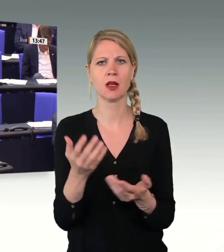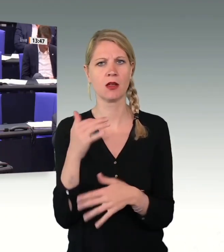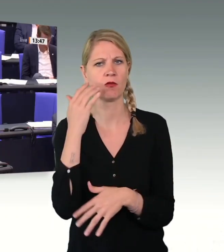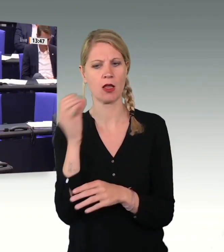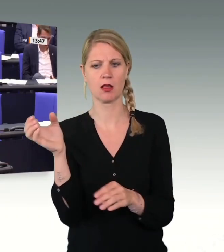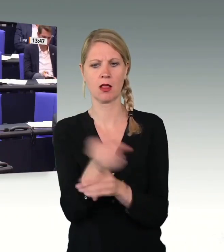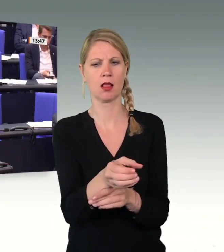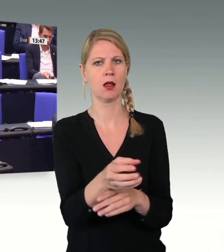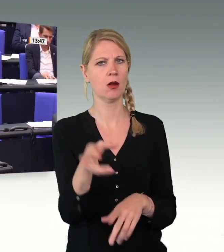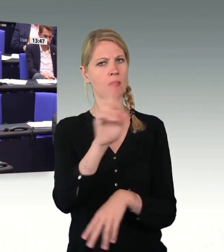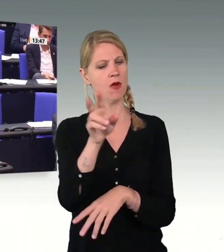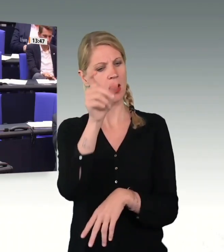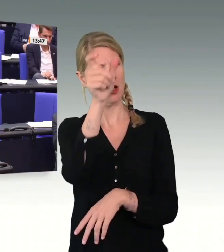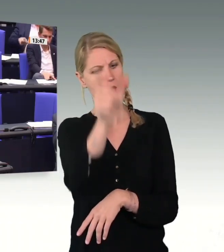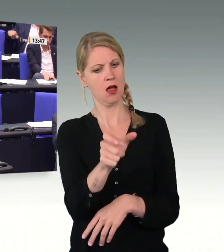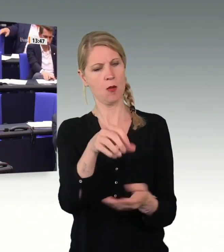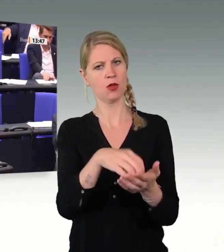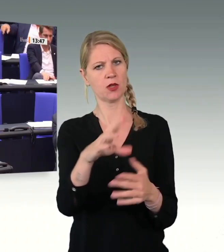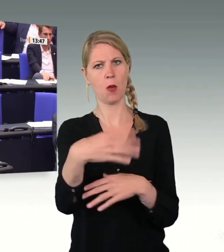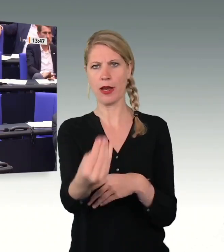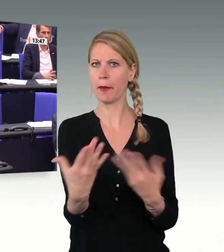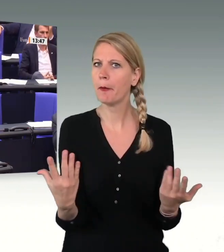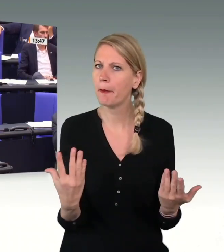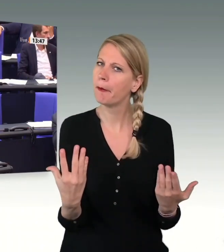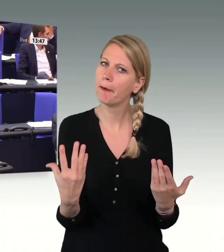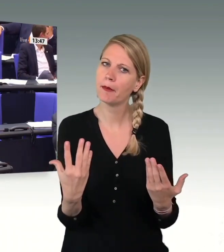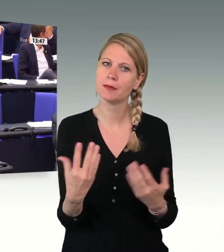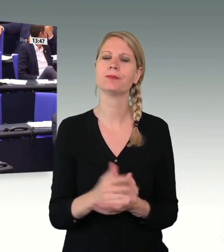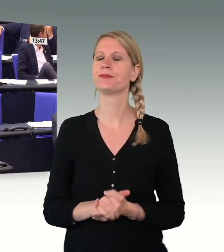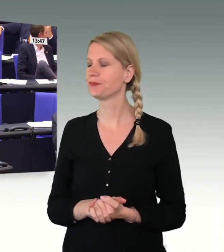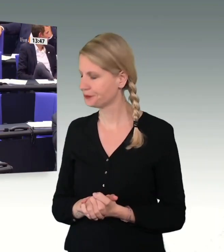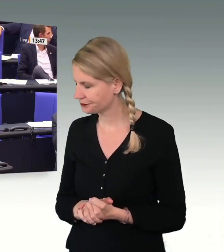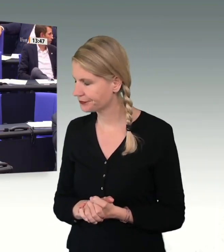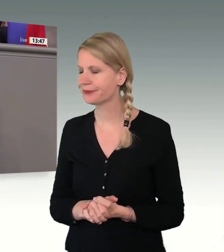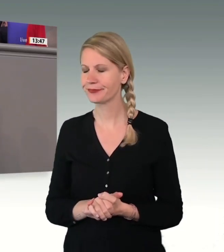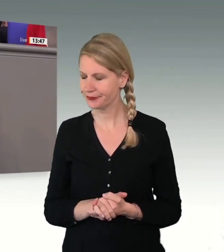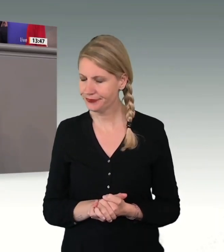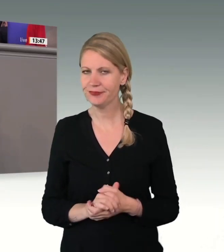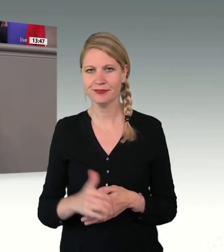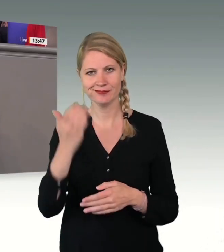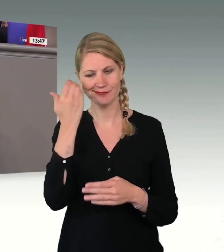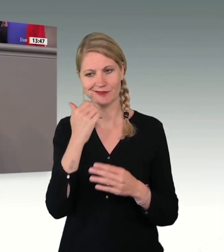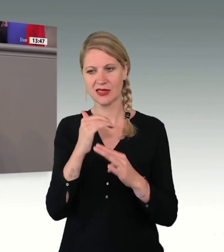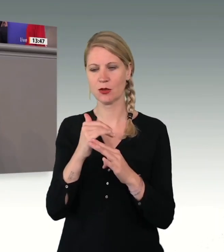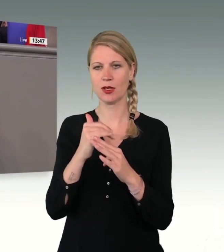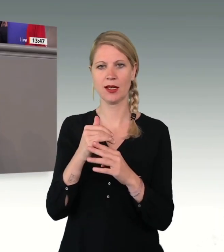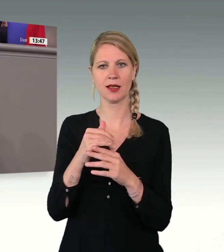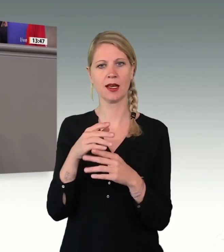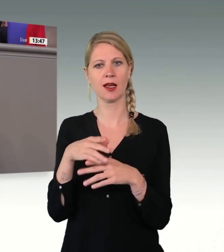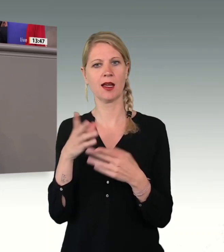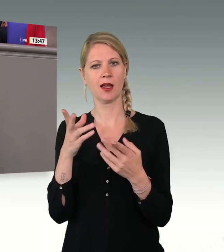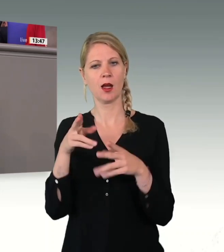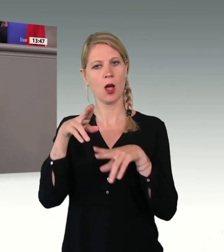wer soll denn diese verantwortungsvolle Position übernehmen? Sehen Sie, Herr Kollege Oster, ich habe ja auch persönlich etwas mit dieser Funktion